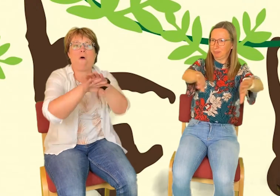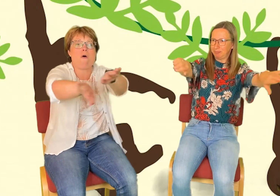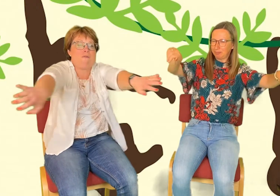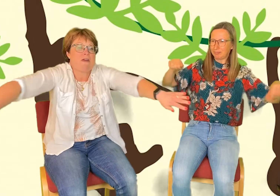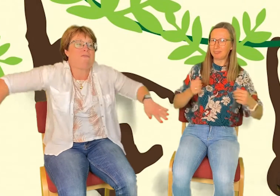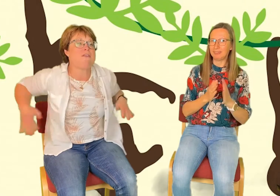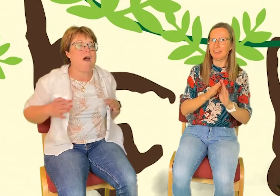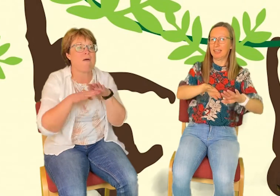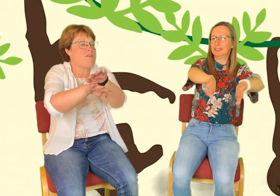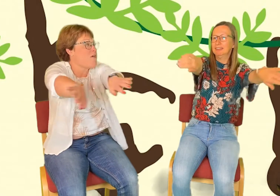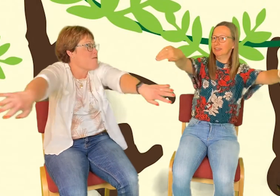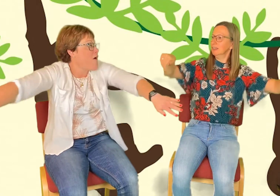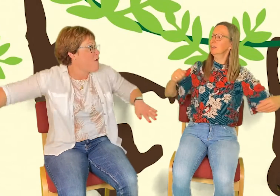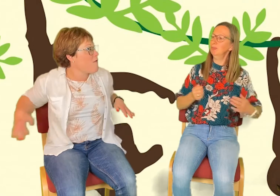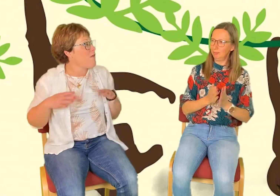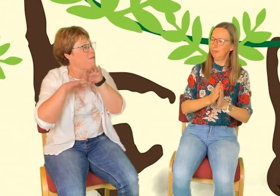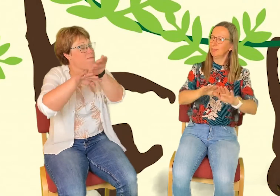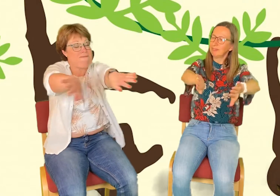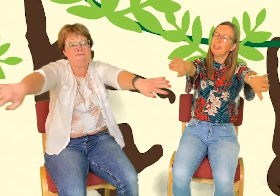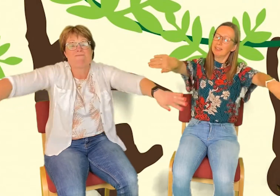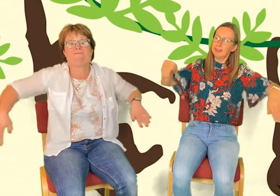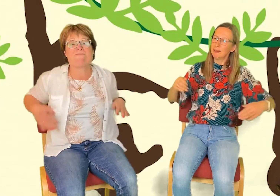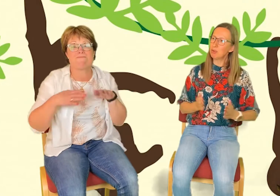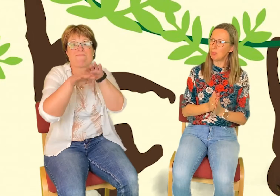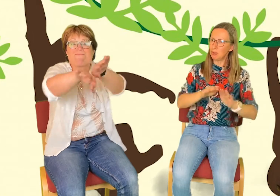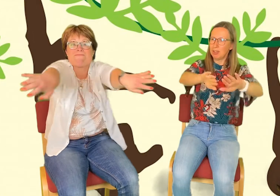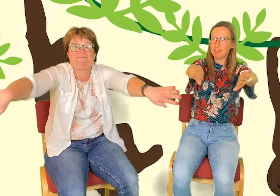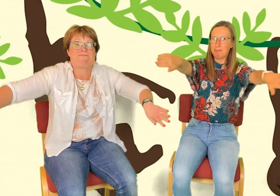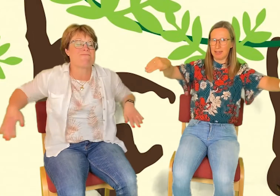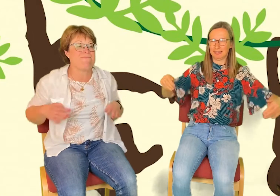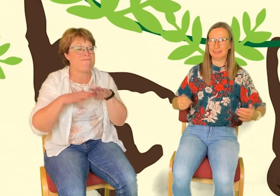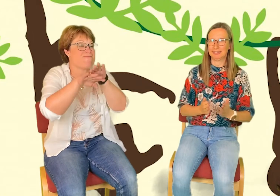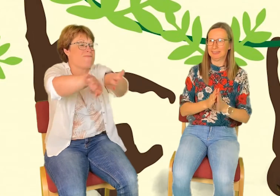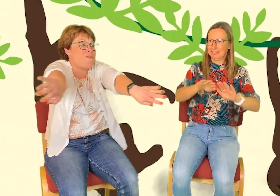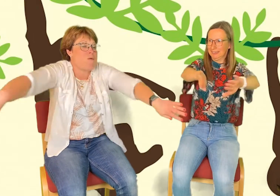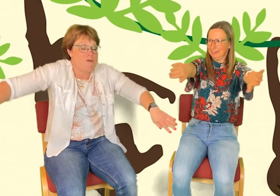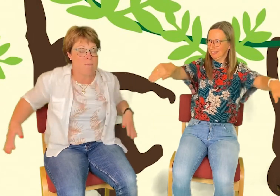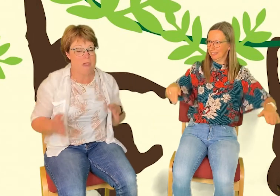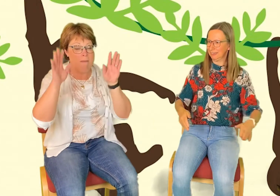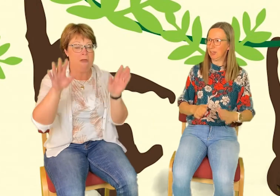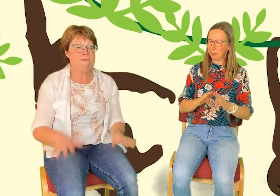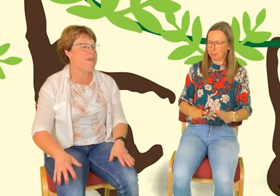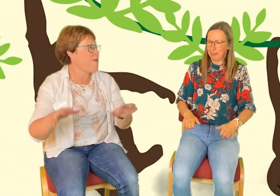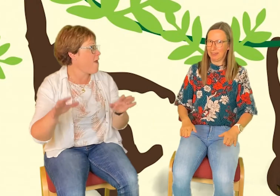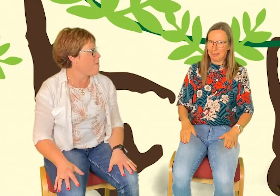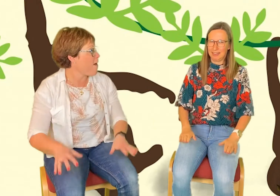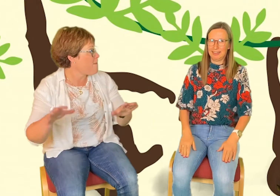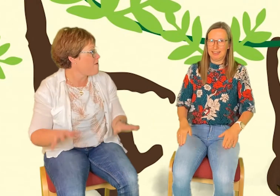Åh, vilken fina antag jag sa. Det måste man kunna simma. Nu upp igen. Vi är barbianer.